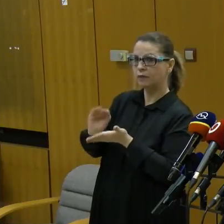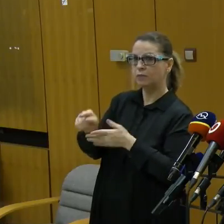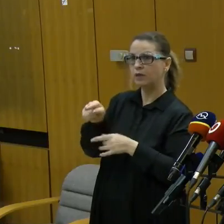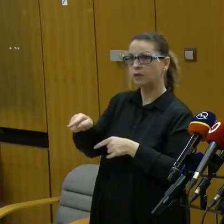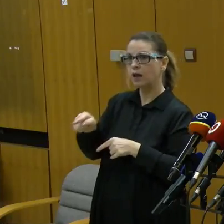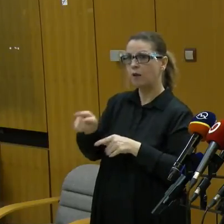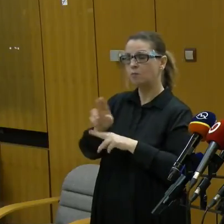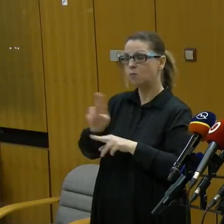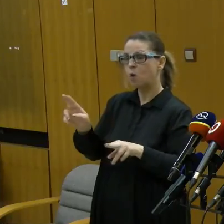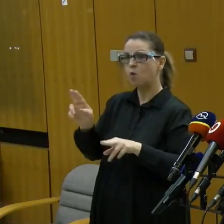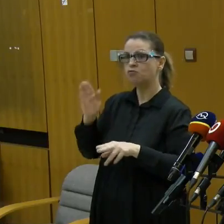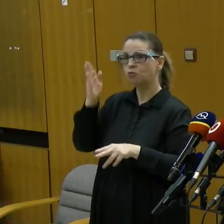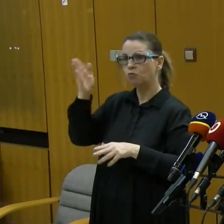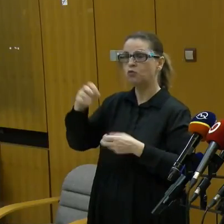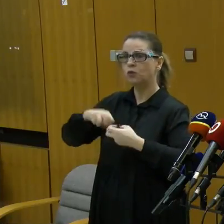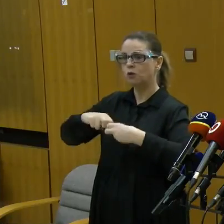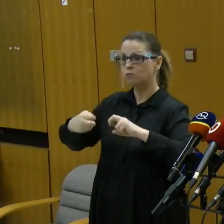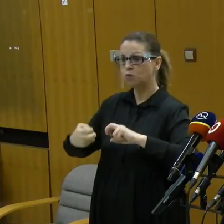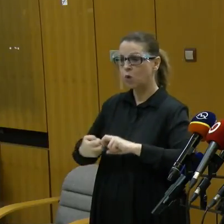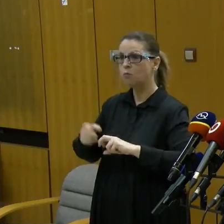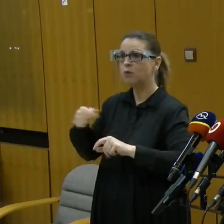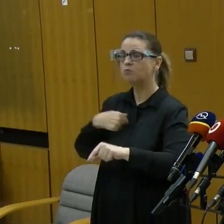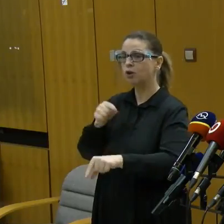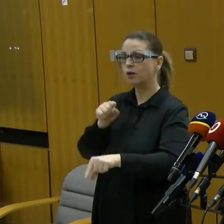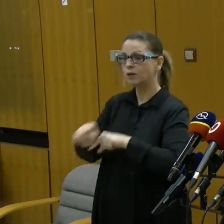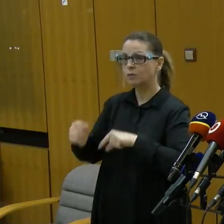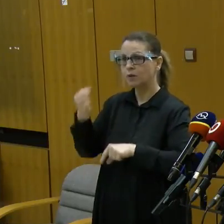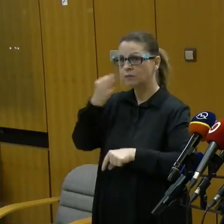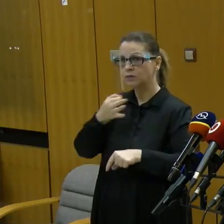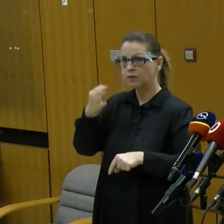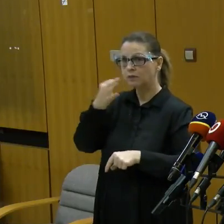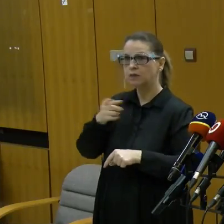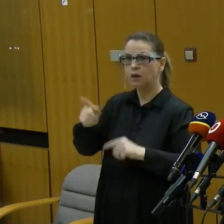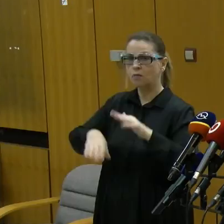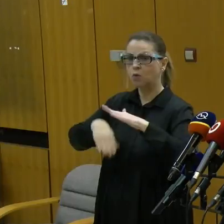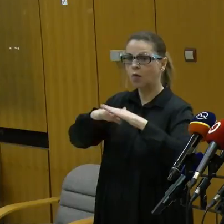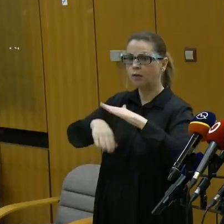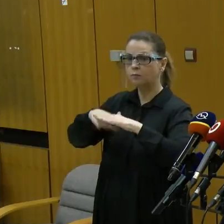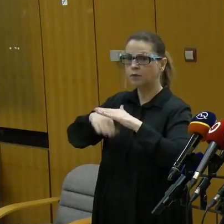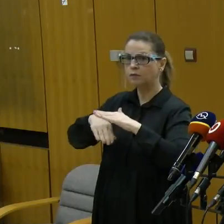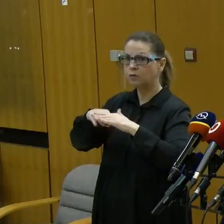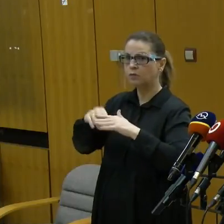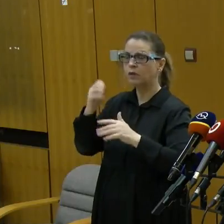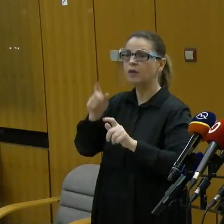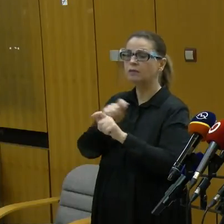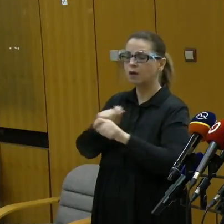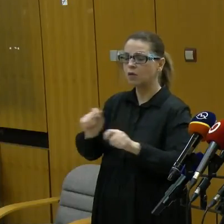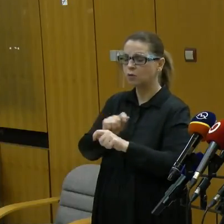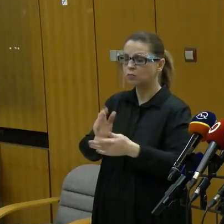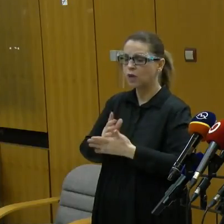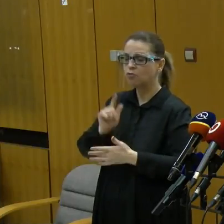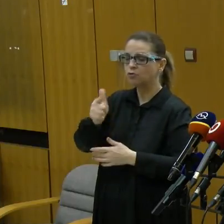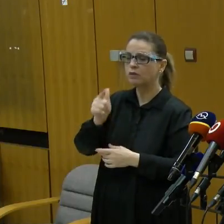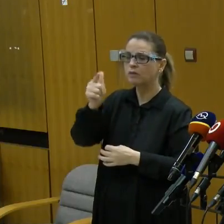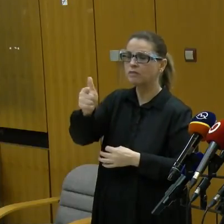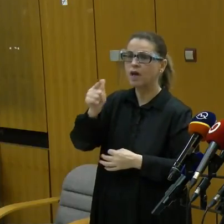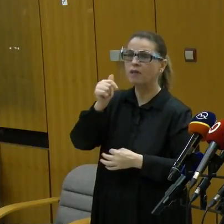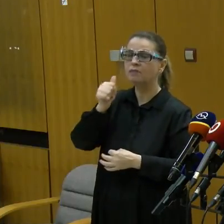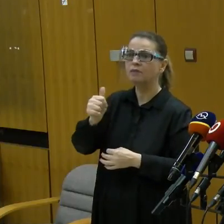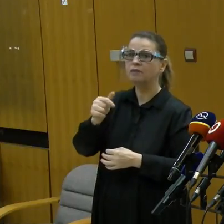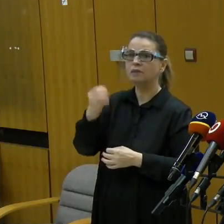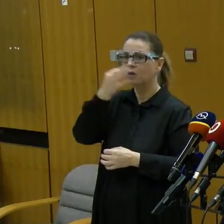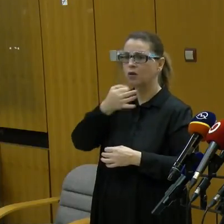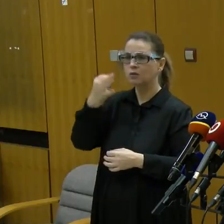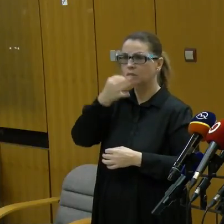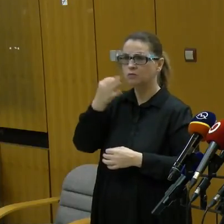nedarazíme pri výnimkách na problém nedostatku testov, pretože je to limitované. Pôžte, keď sa ráda, každé 2 dní otestovať všetci, tak asi akože...